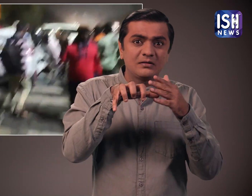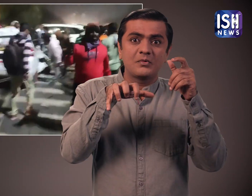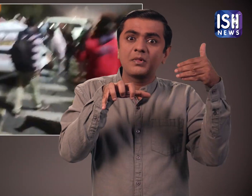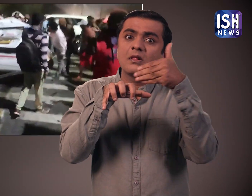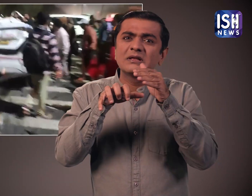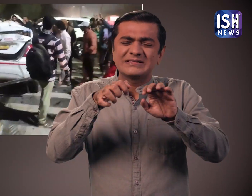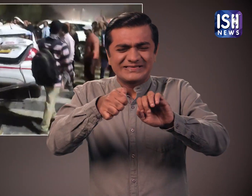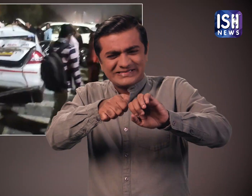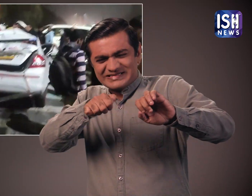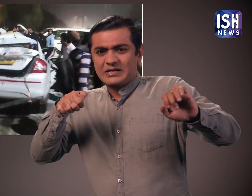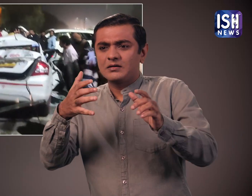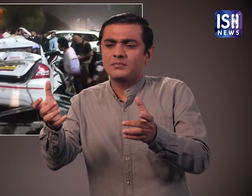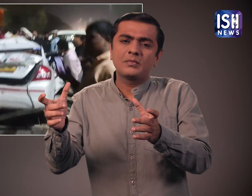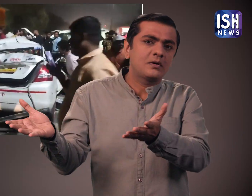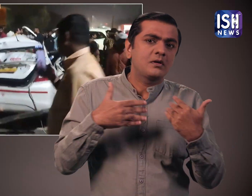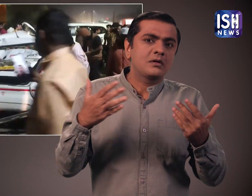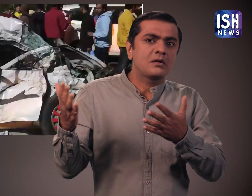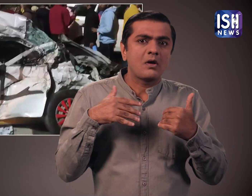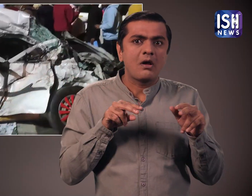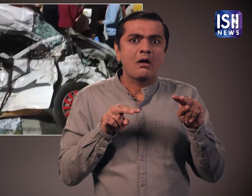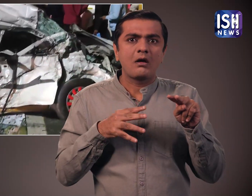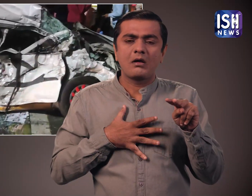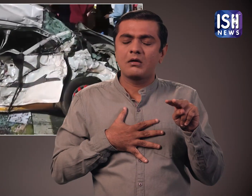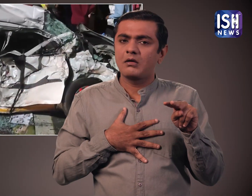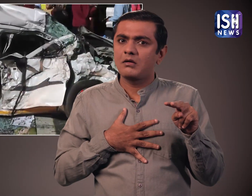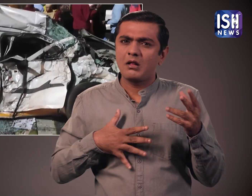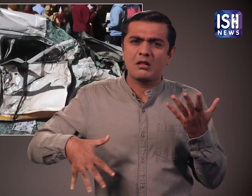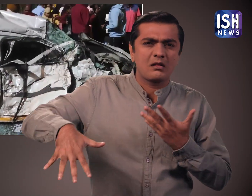कुछ कारे एक दूसरे में फस गई थी और उन्हें निकालना पड़ा